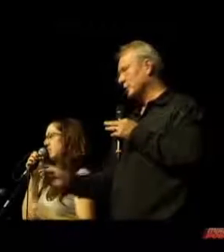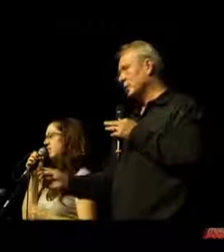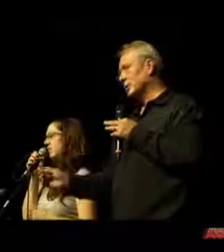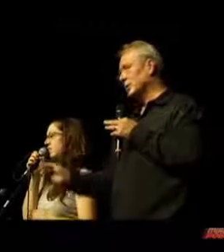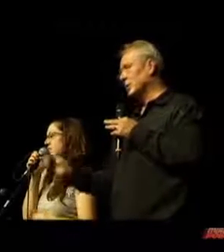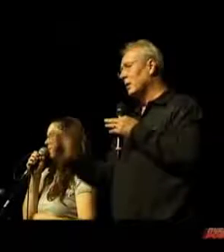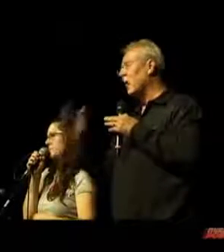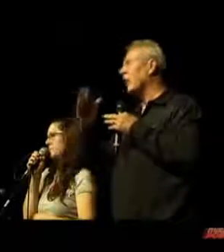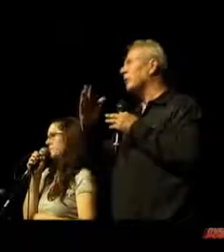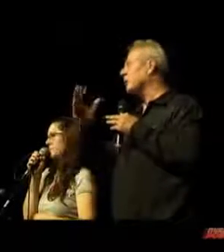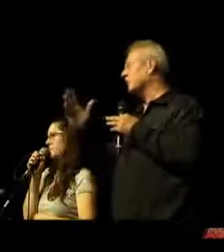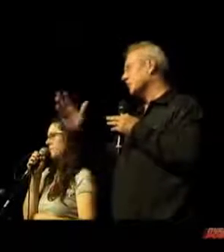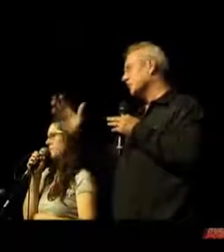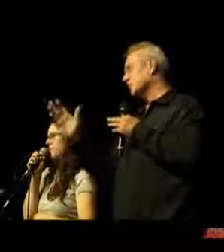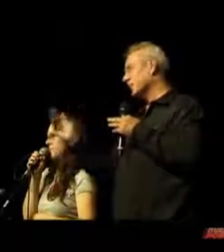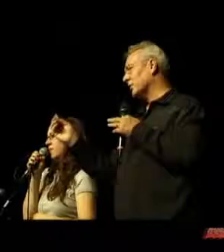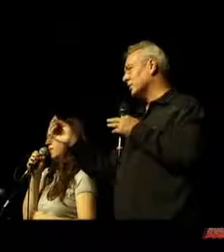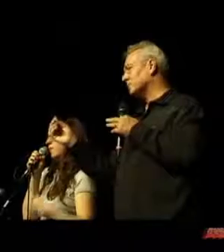Deine Wille geschehe.